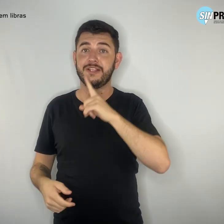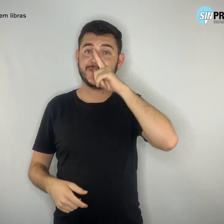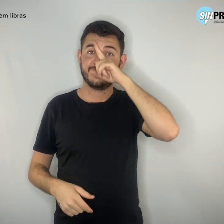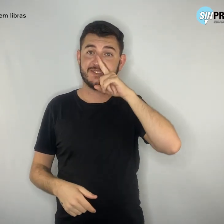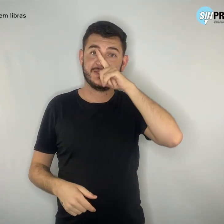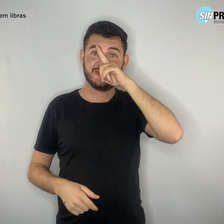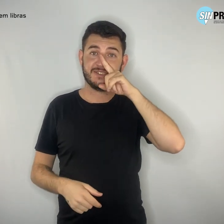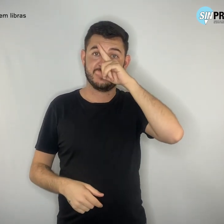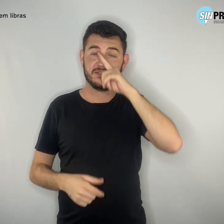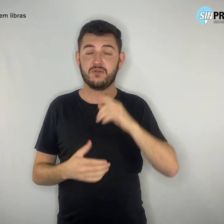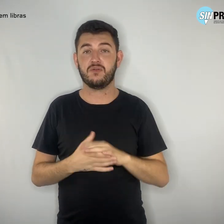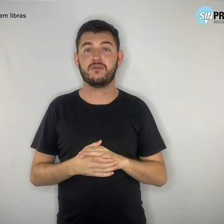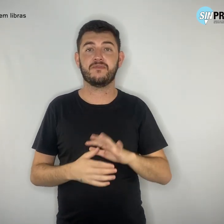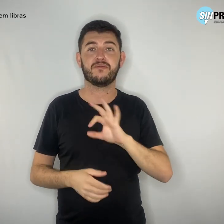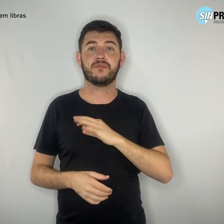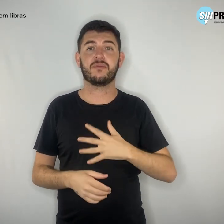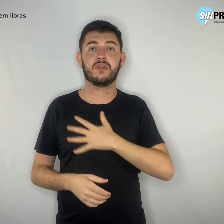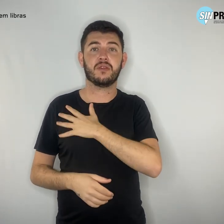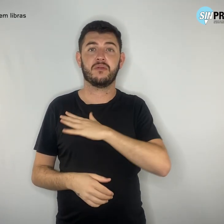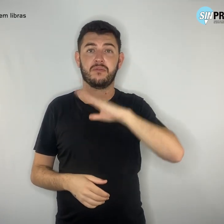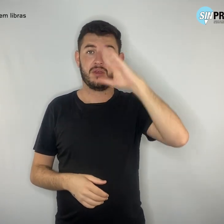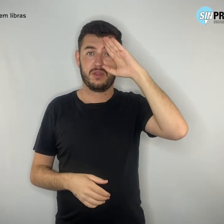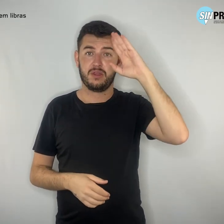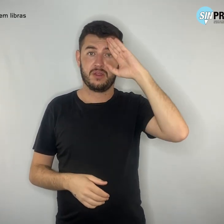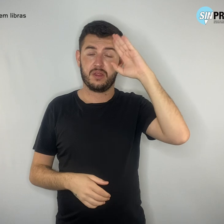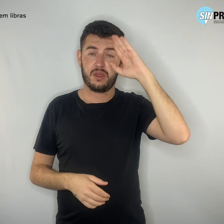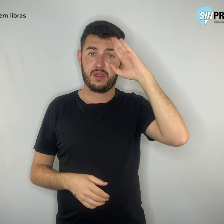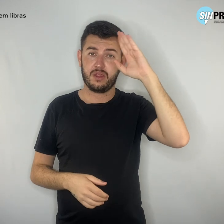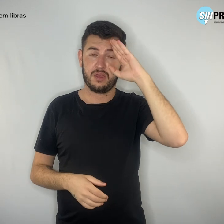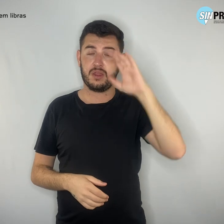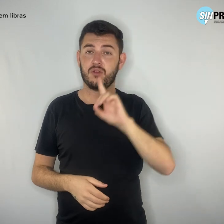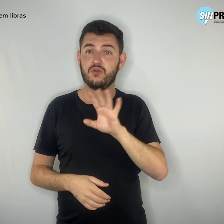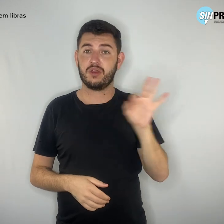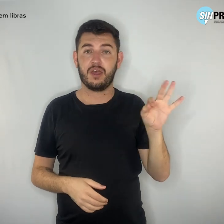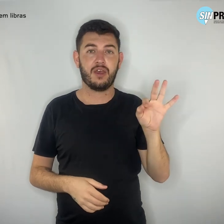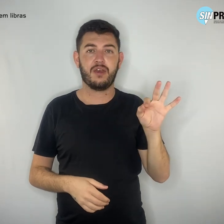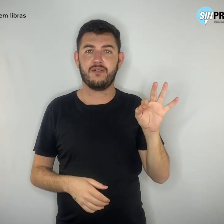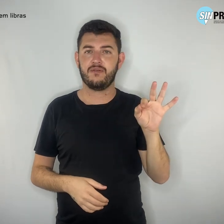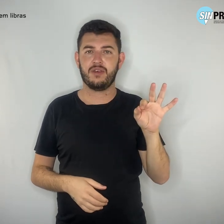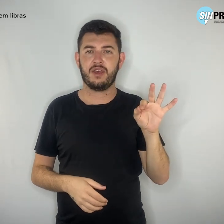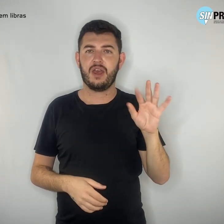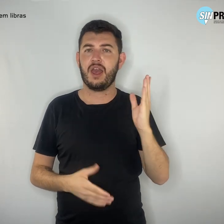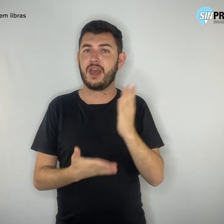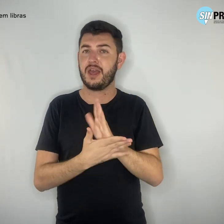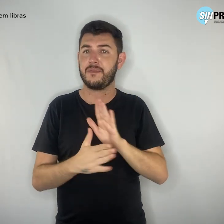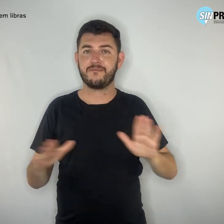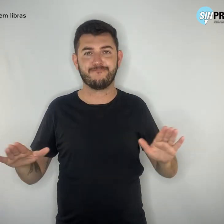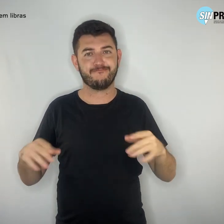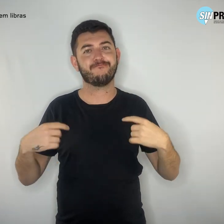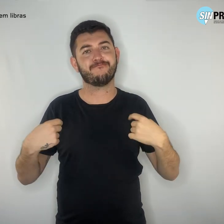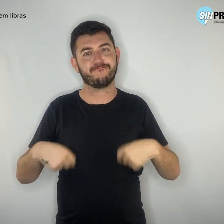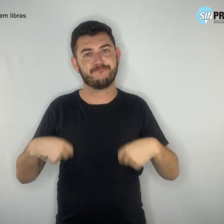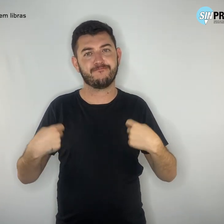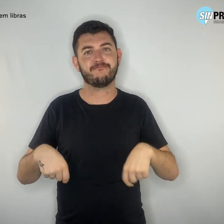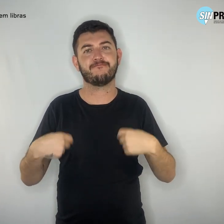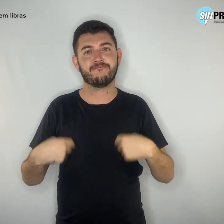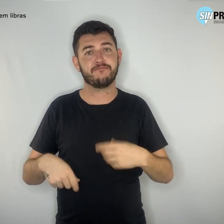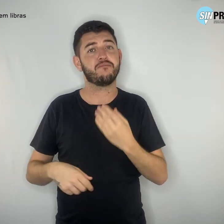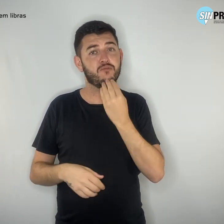Militarização já devia ter acabado no Distrito Federal. Ainda em 2022, a